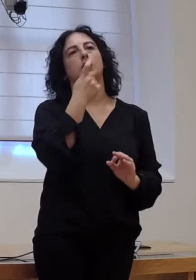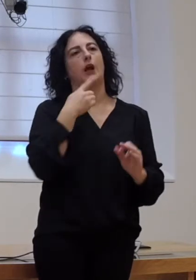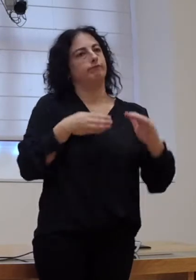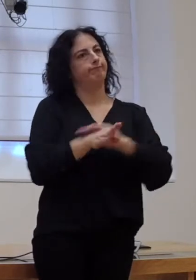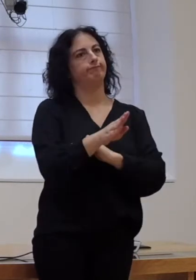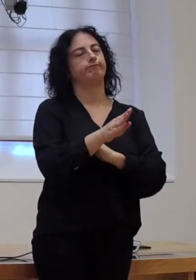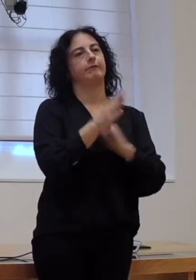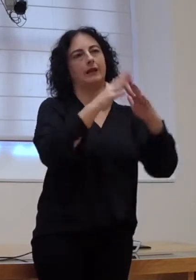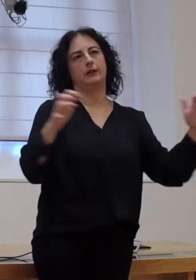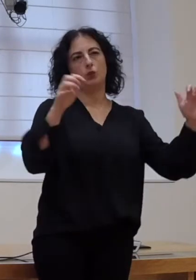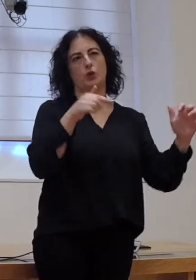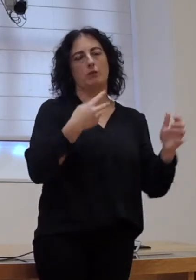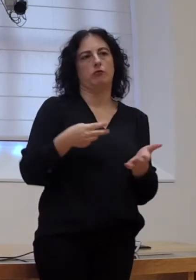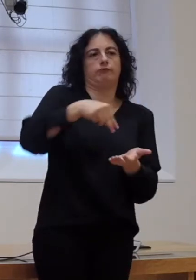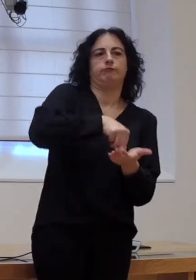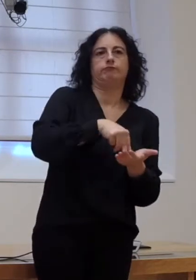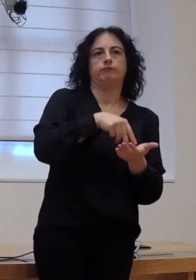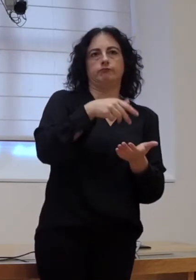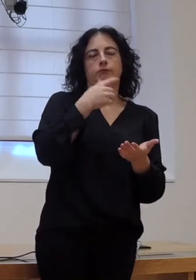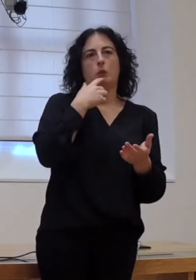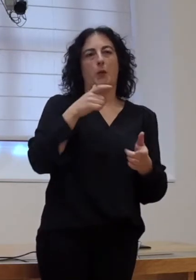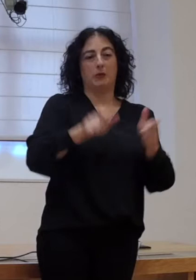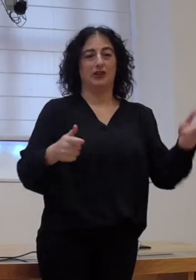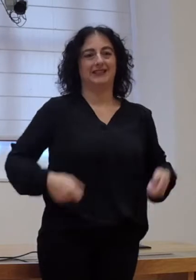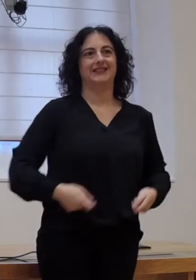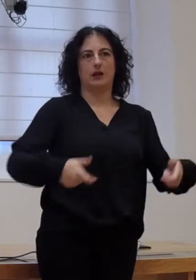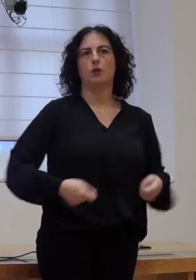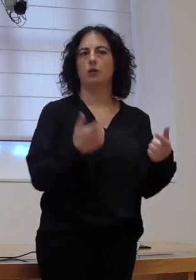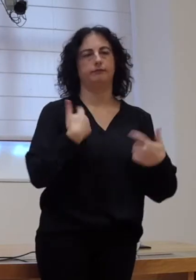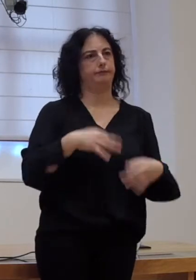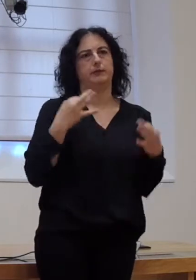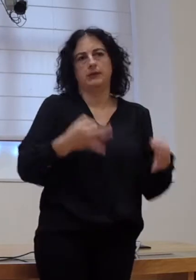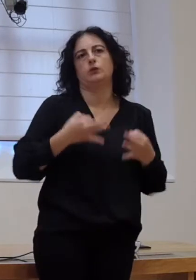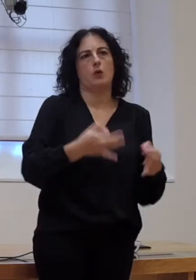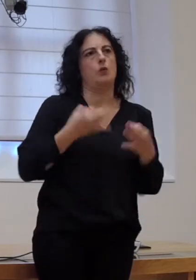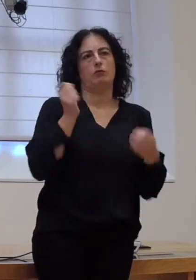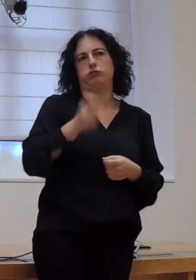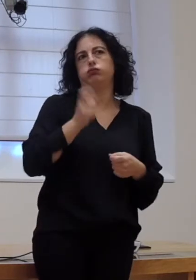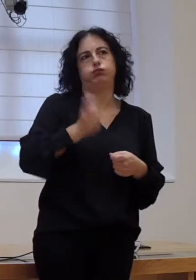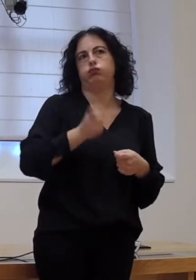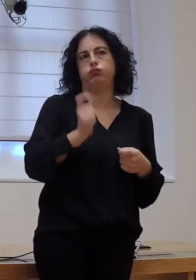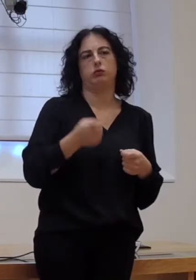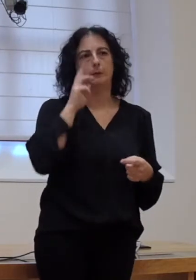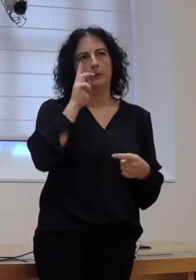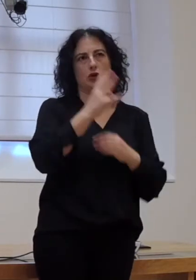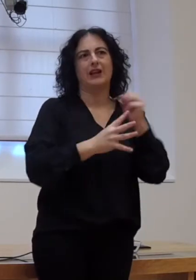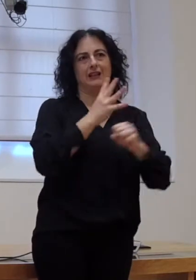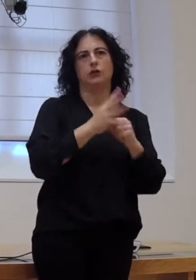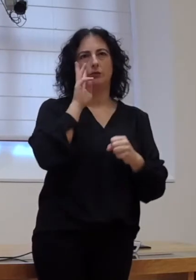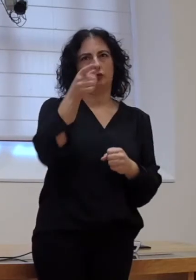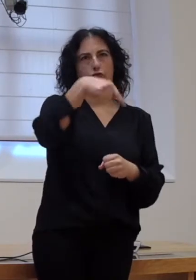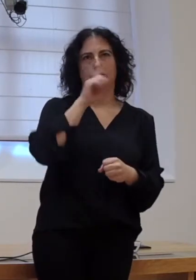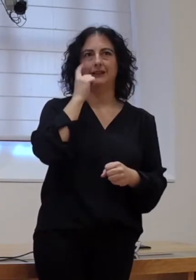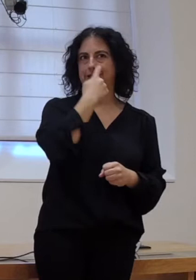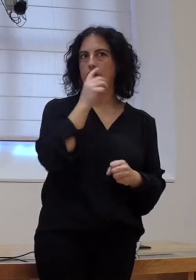para acceder á tribuna por exemplo con xente que está en cadeira de rodas son constantes e as vimos nesta legislatura e vos fostes testemunha